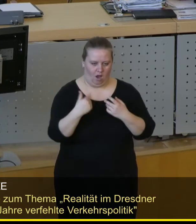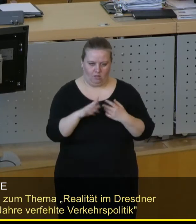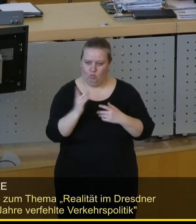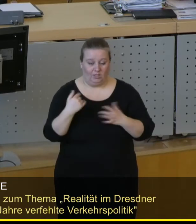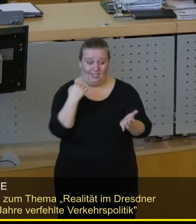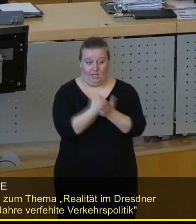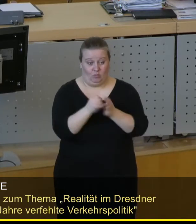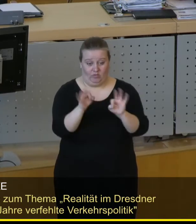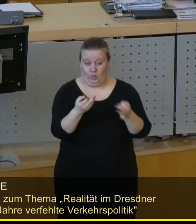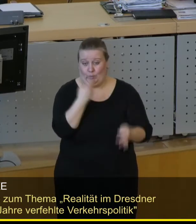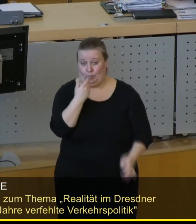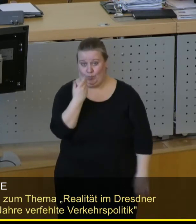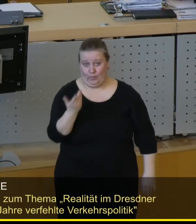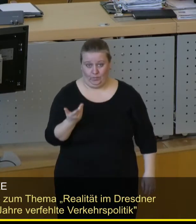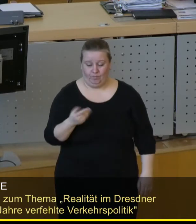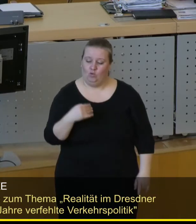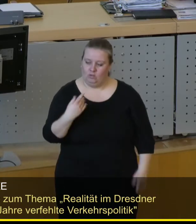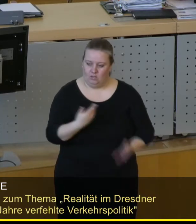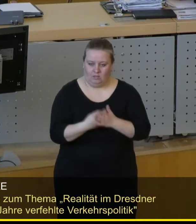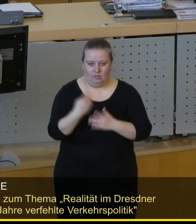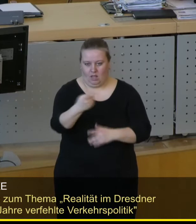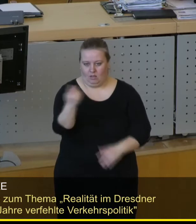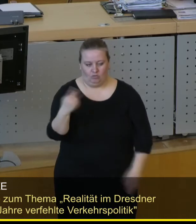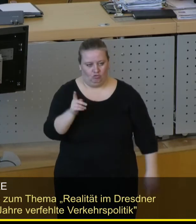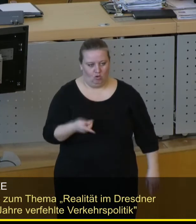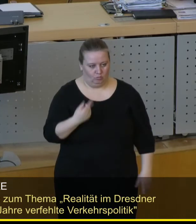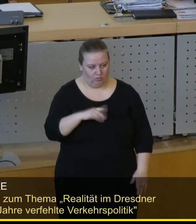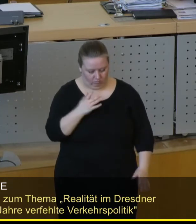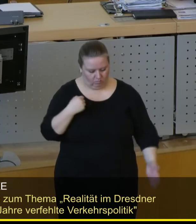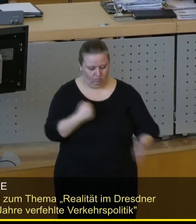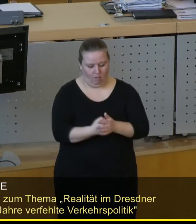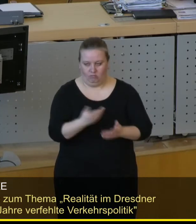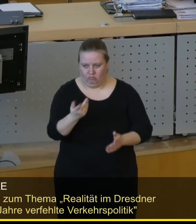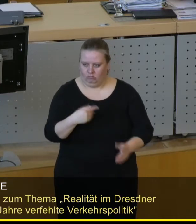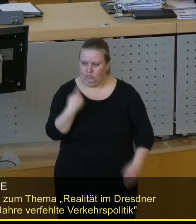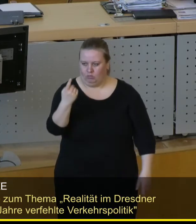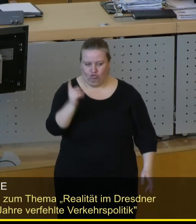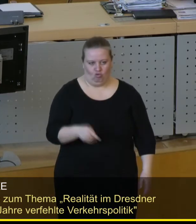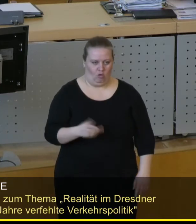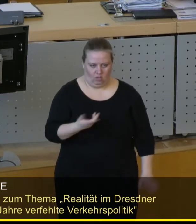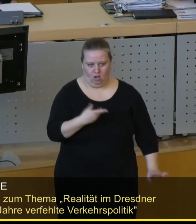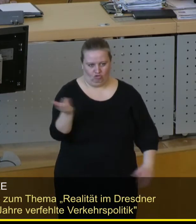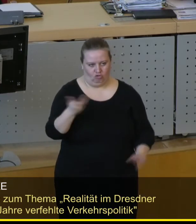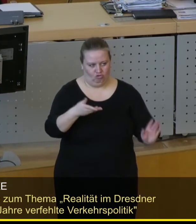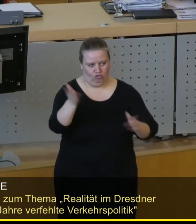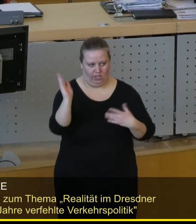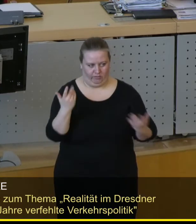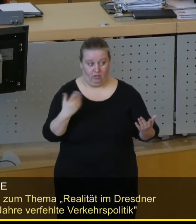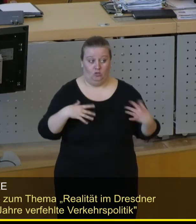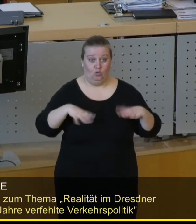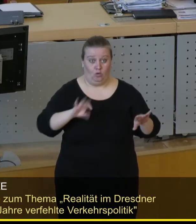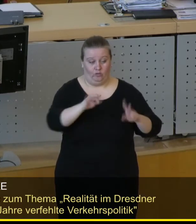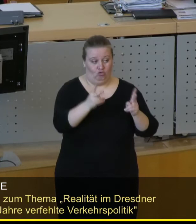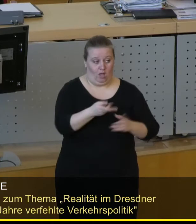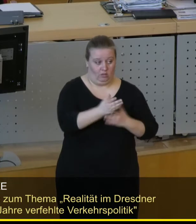nicht mal genehmigungsfähig gewesen ist. Und dort sind Sie sehenden Auges auf den Eisberg gefahren und selbst schuld, dass Ihre Variante nicht gebaut werden konnte. Zum Glück für